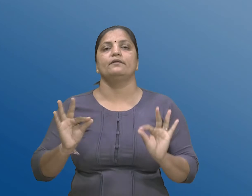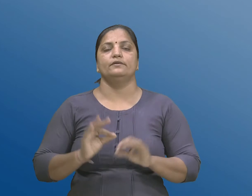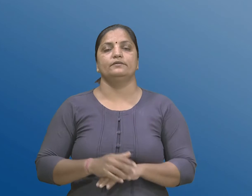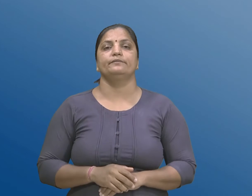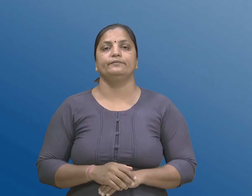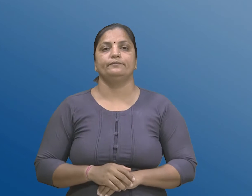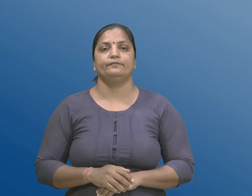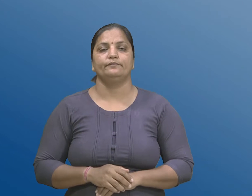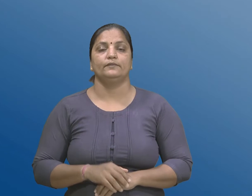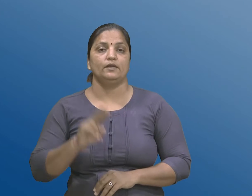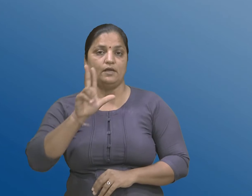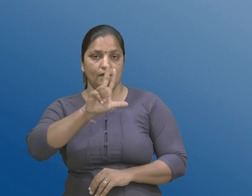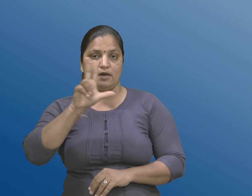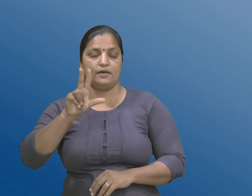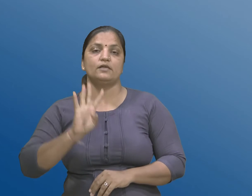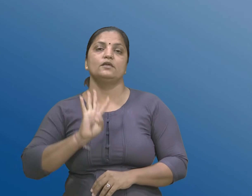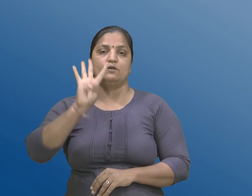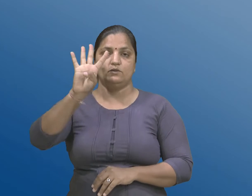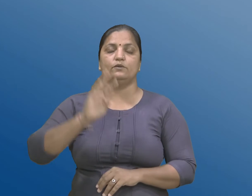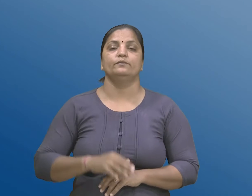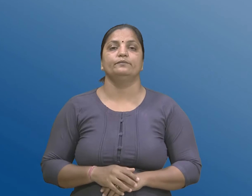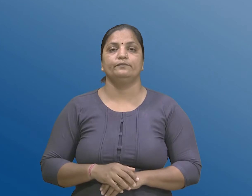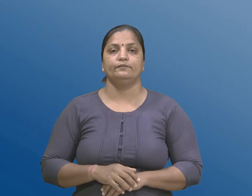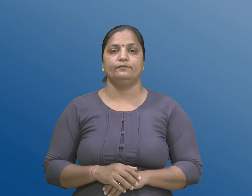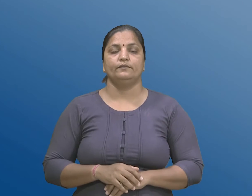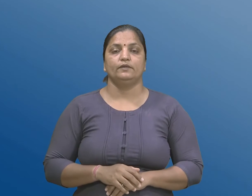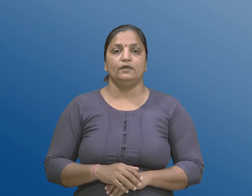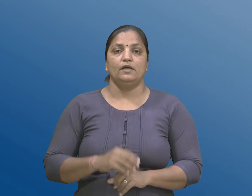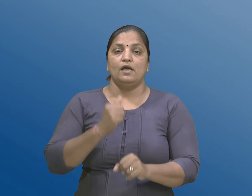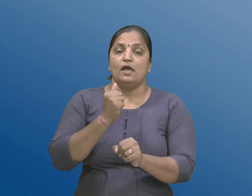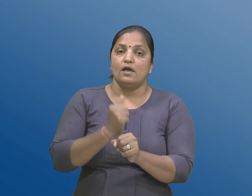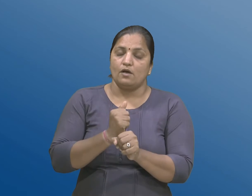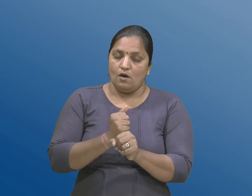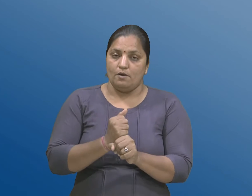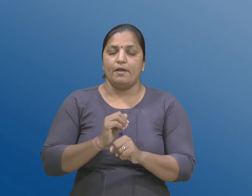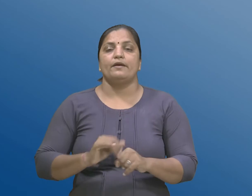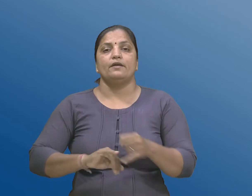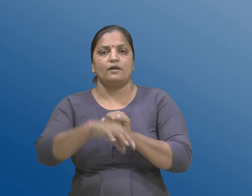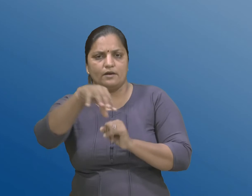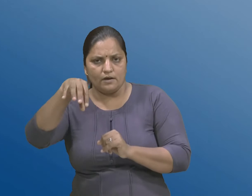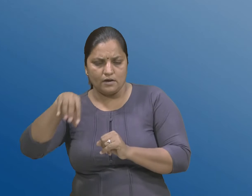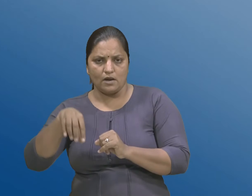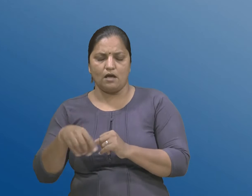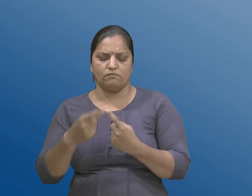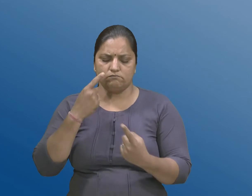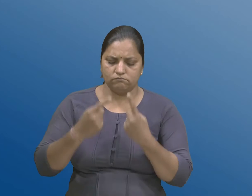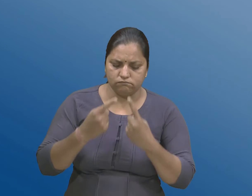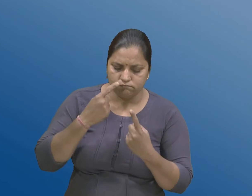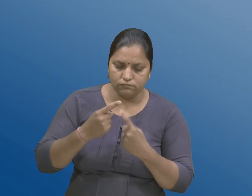अठ्याशी नूँ चोथू राज्य निधी ना हिसाबो नू अडिट भारतना